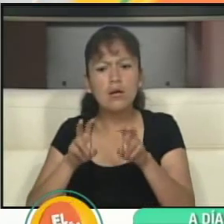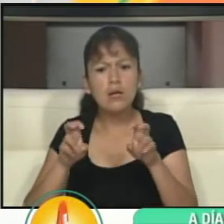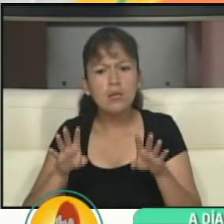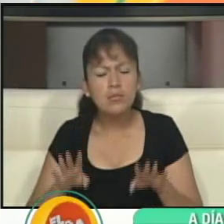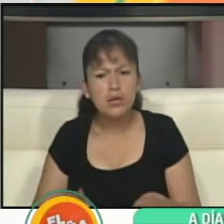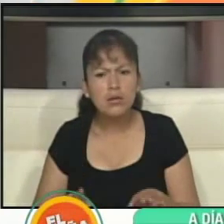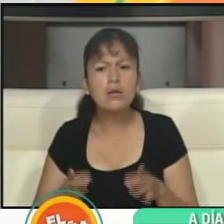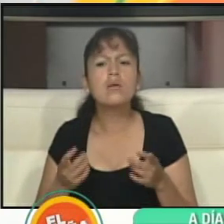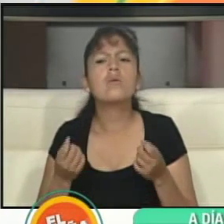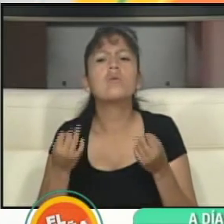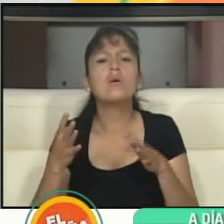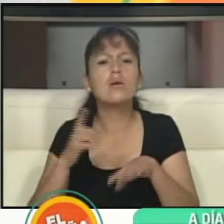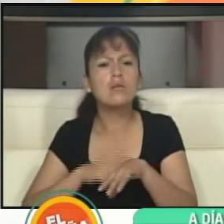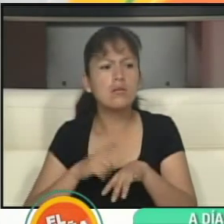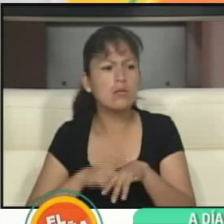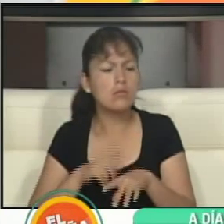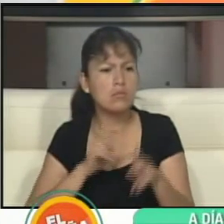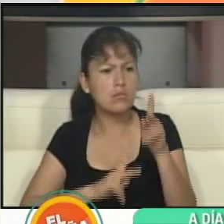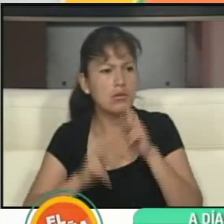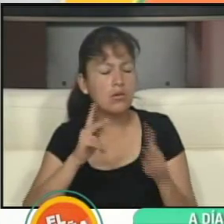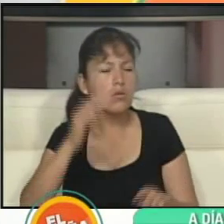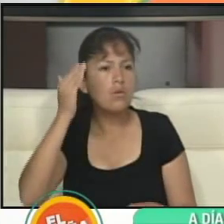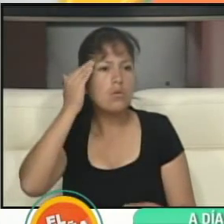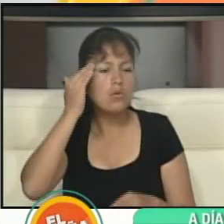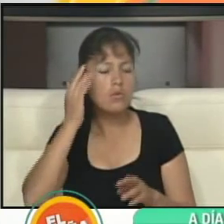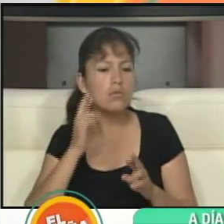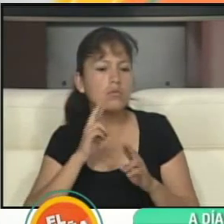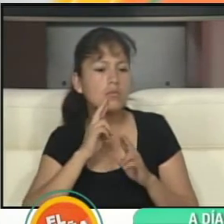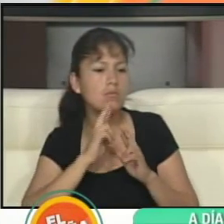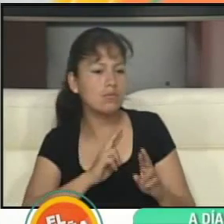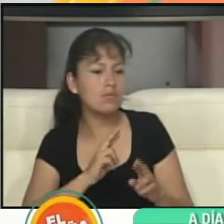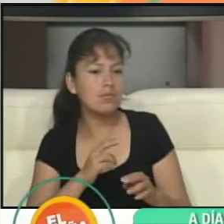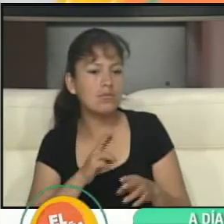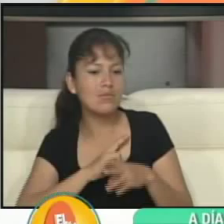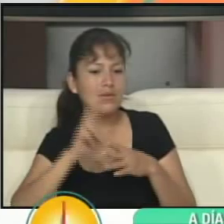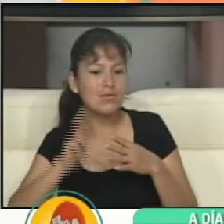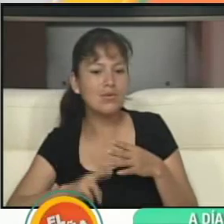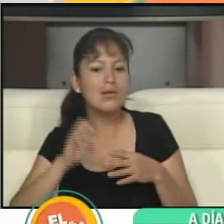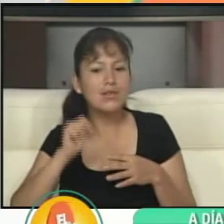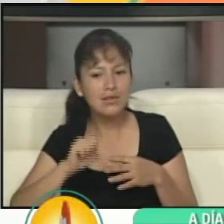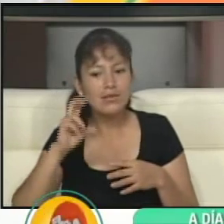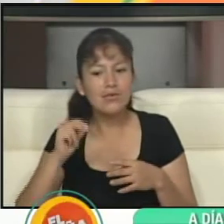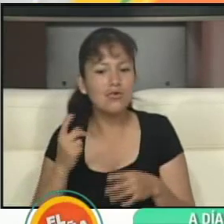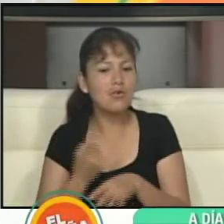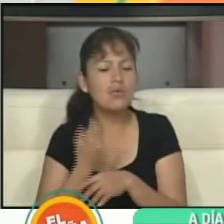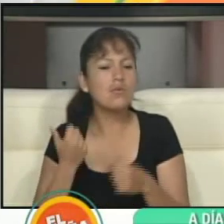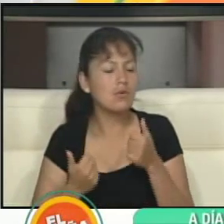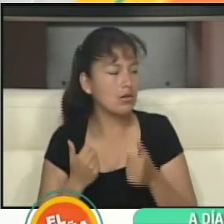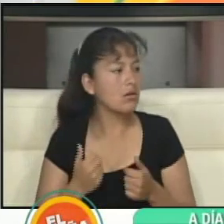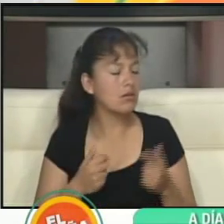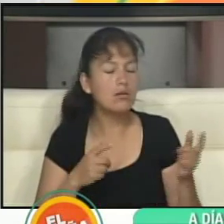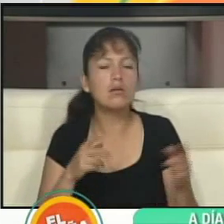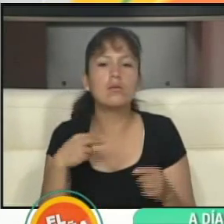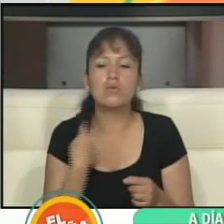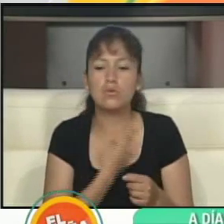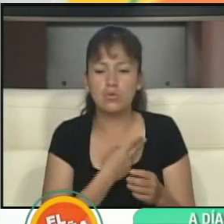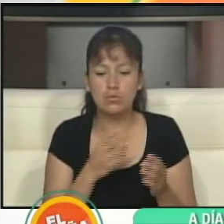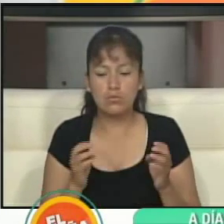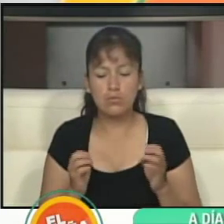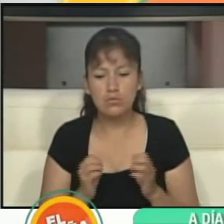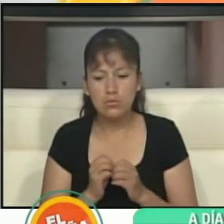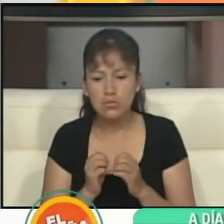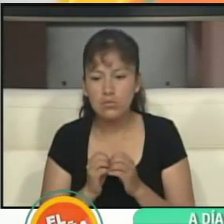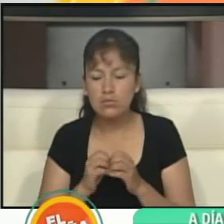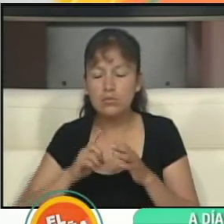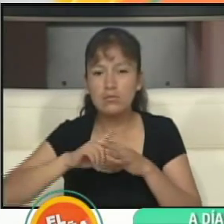tiempo vamos a necesitar los cochadaminos para conocer los resultados el día domingo? Bueno, nosotros empezamos el cómputo departamental